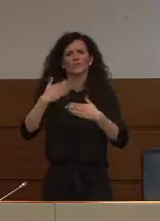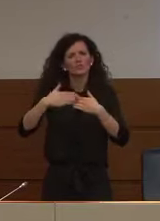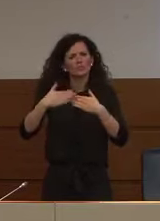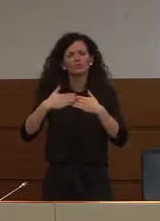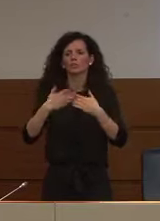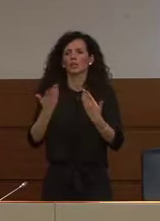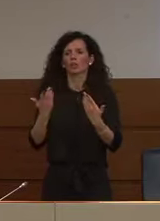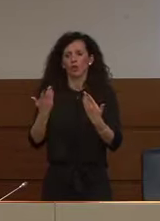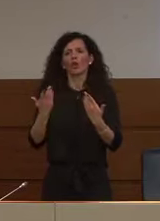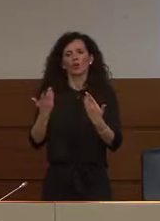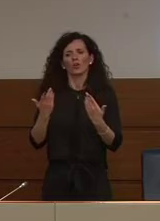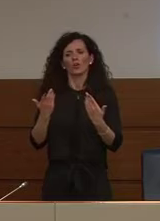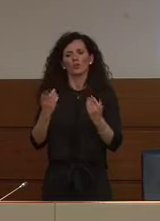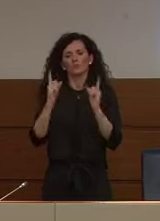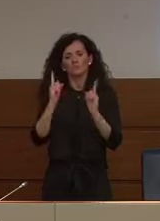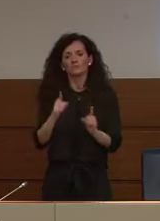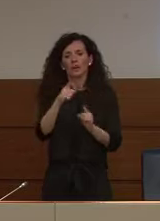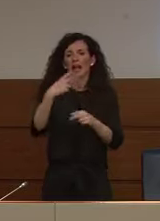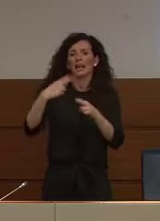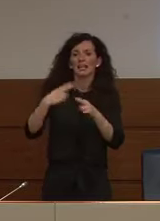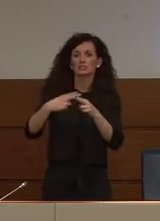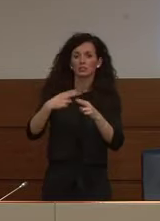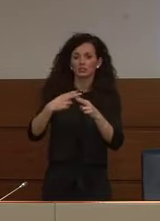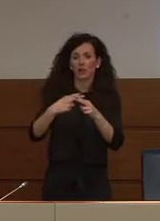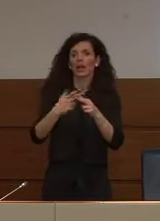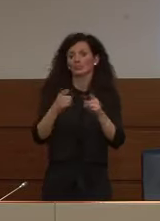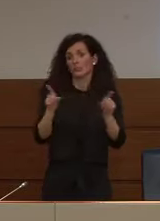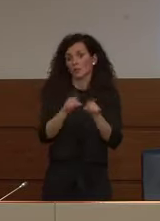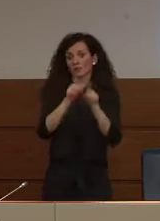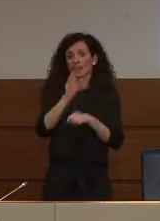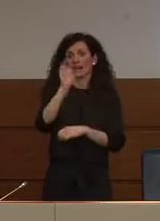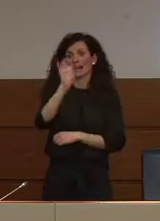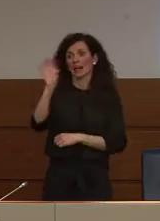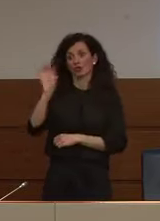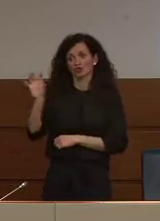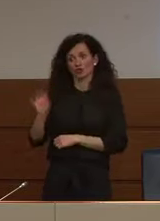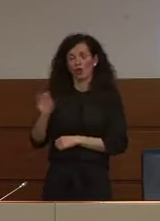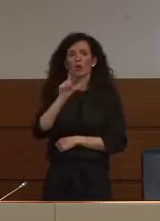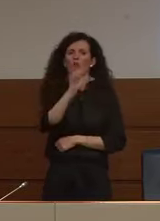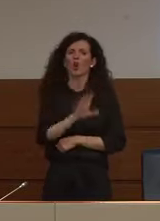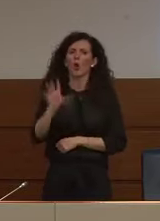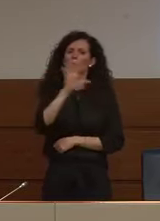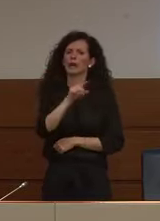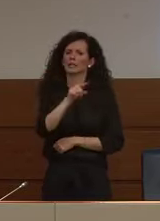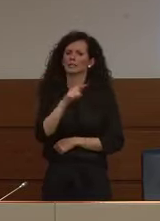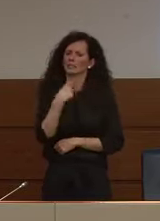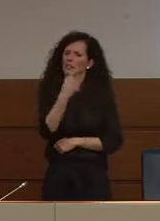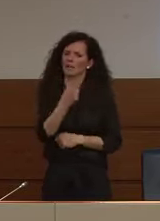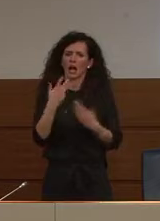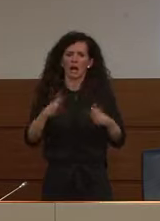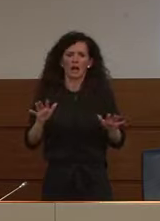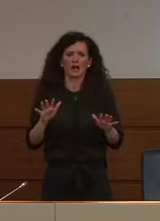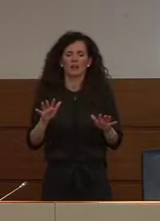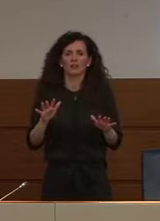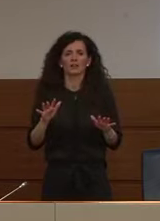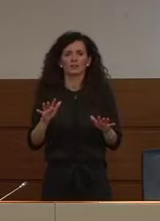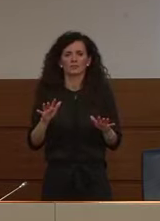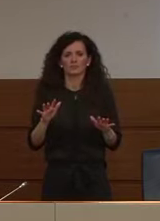compatibilmente con quelle che sono le esigenze anche delle altre regioni la Lombardia è stato detto che nelle